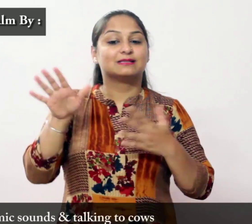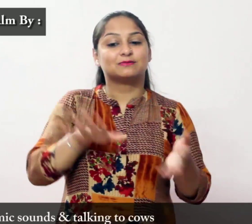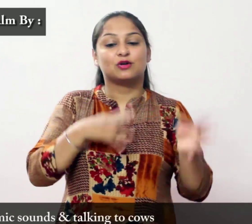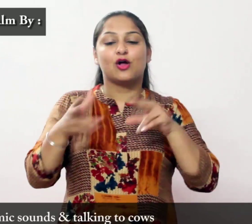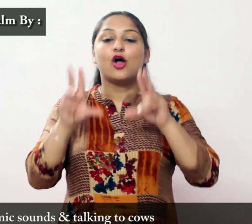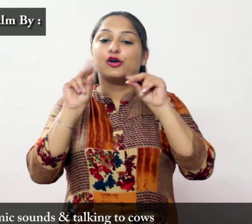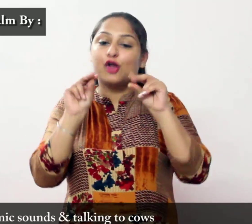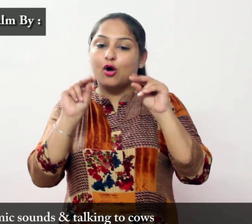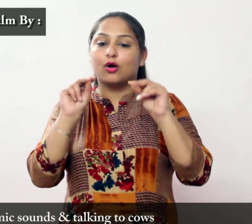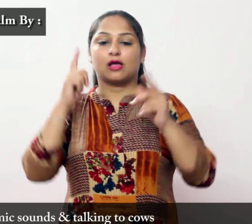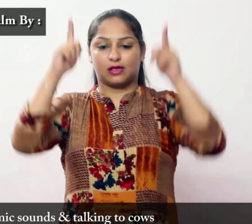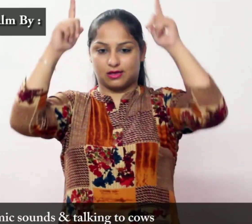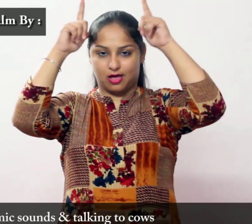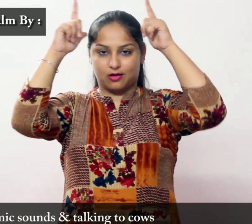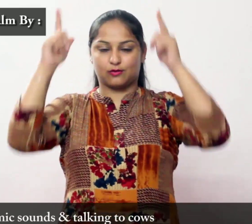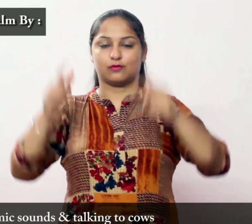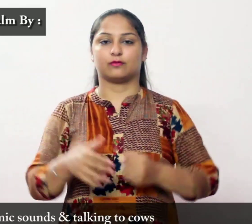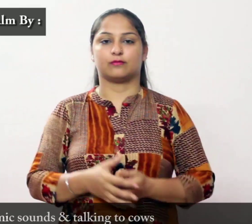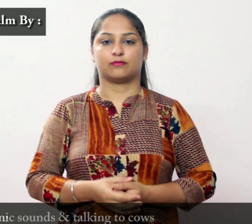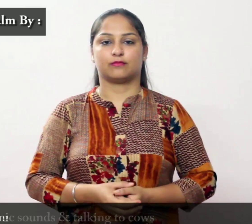रोना सहलाना